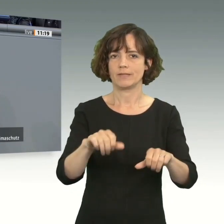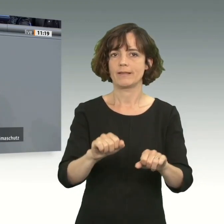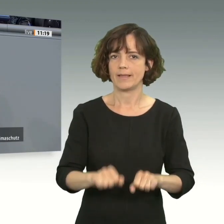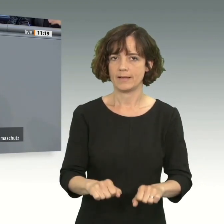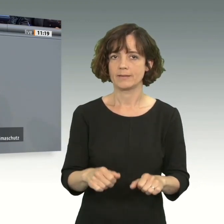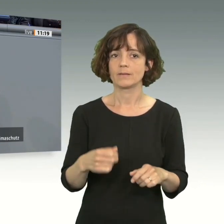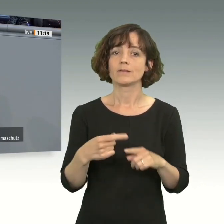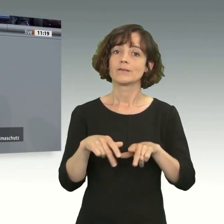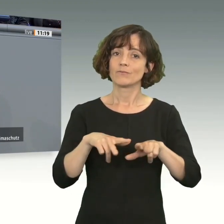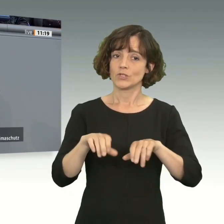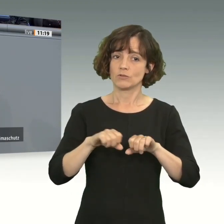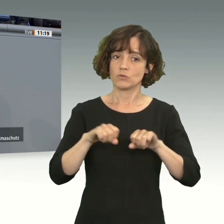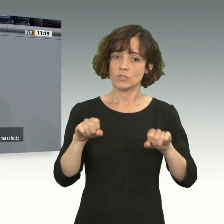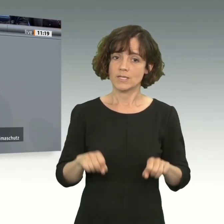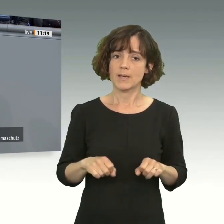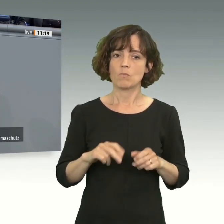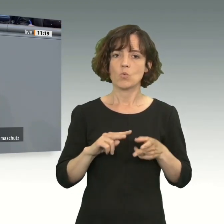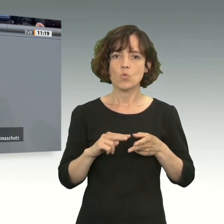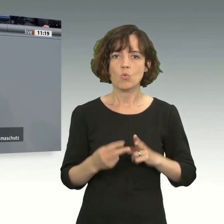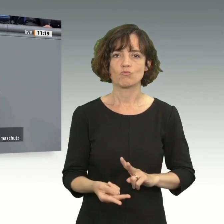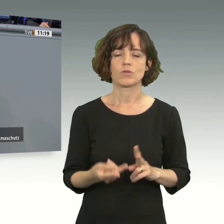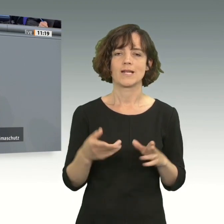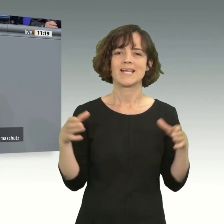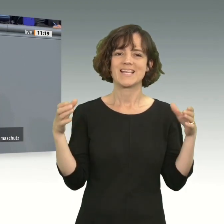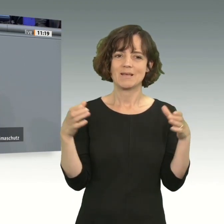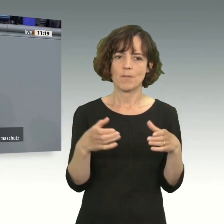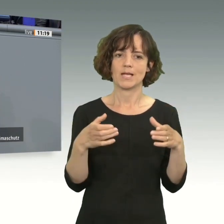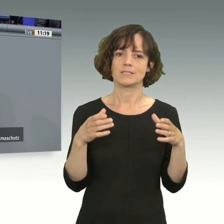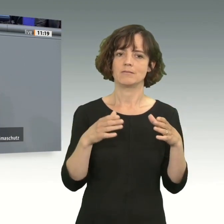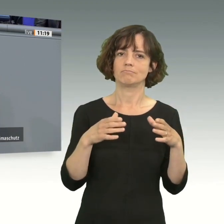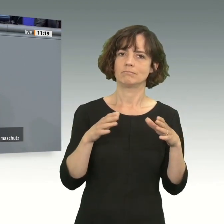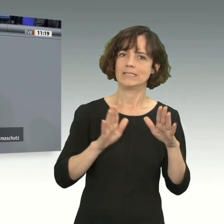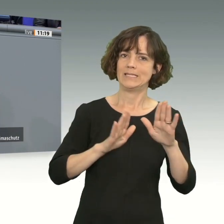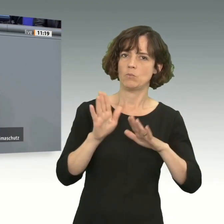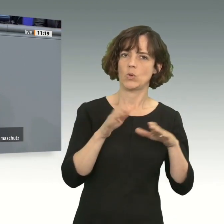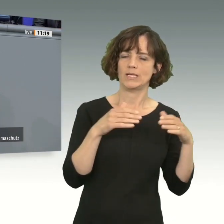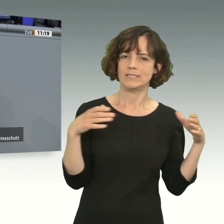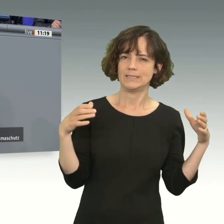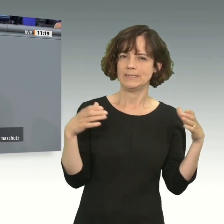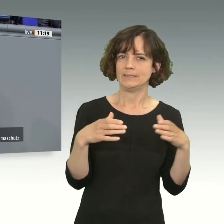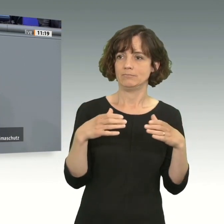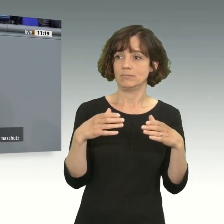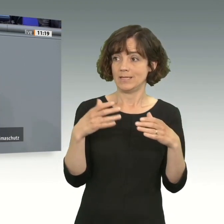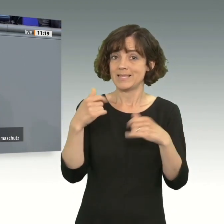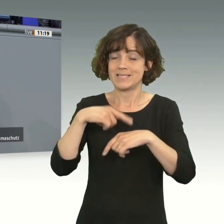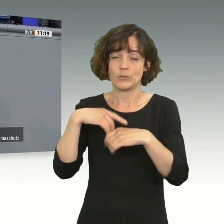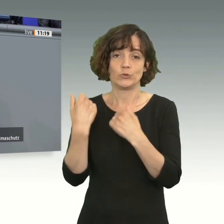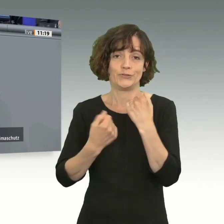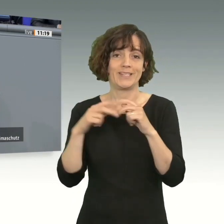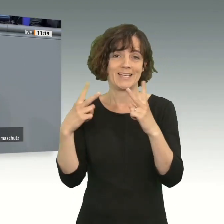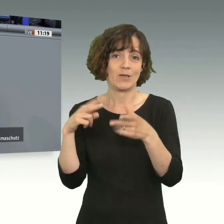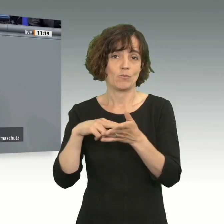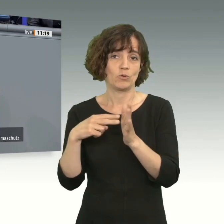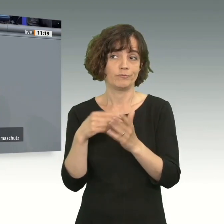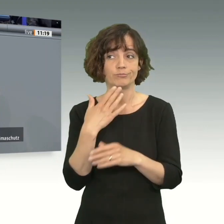Wirtschaftssysteme umstellen können, gemeinsam als Demokratien in dieser geopolitisch schwierigen Zeit. Das